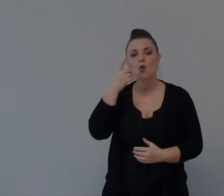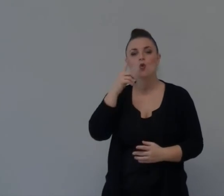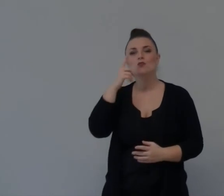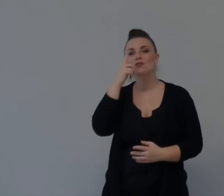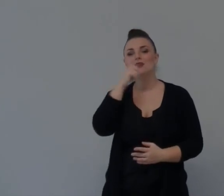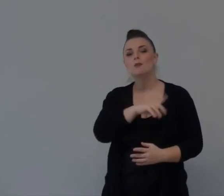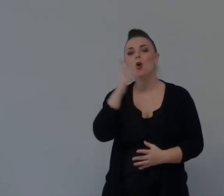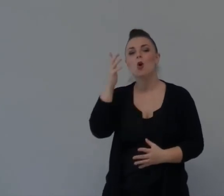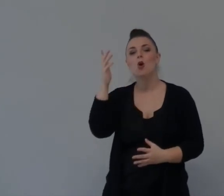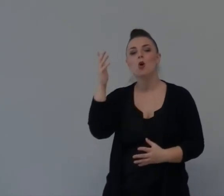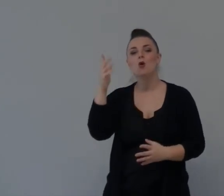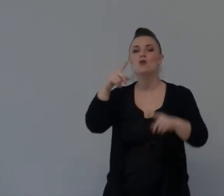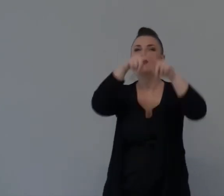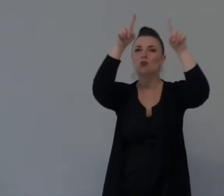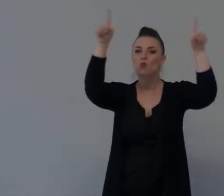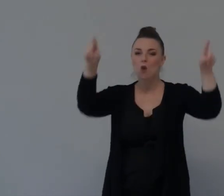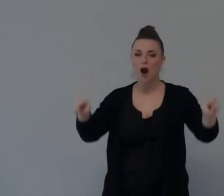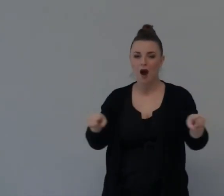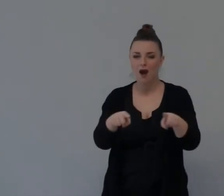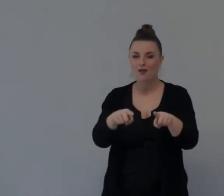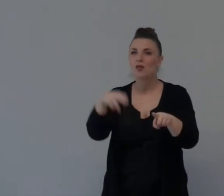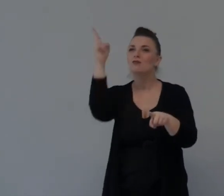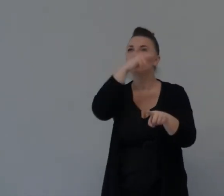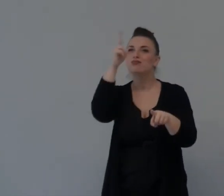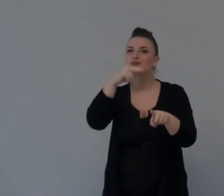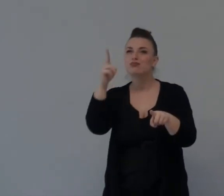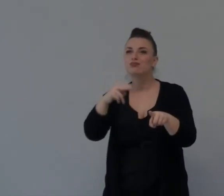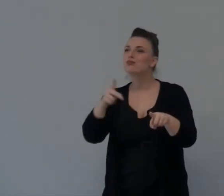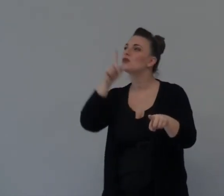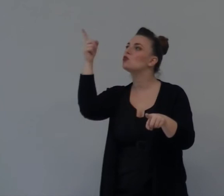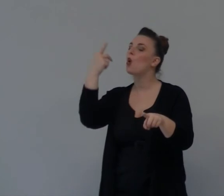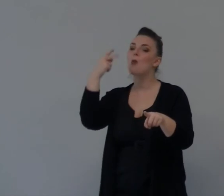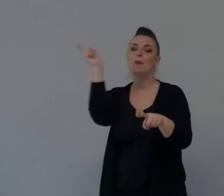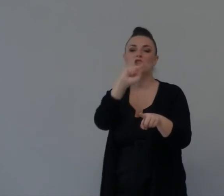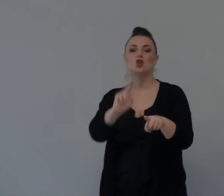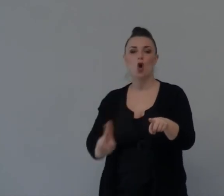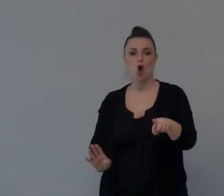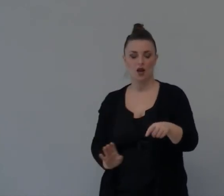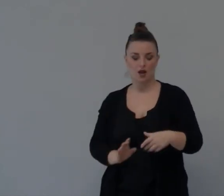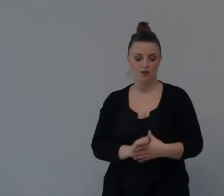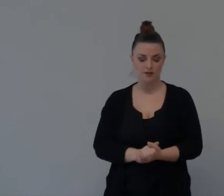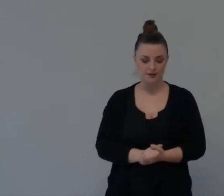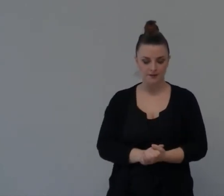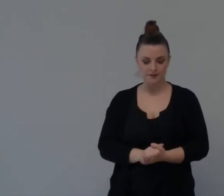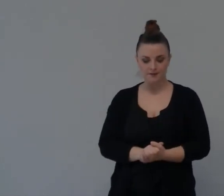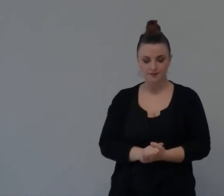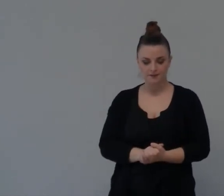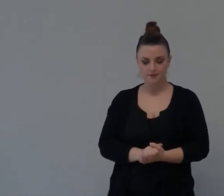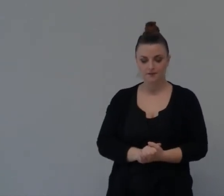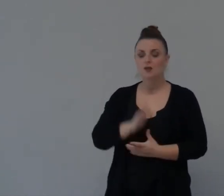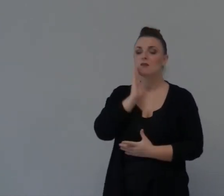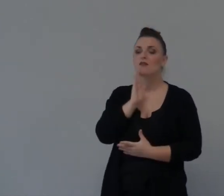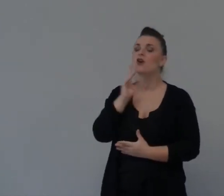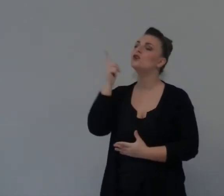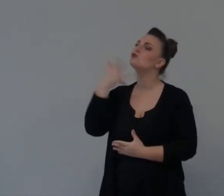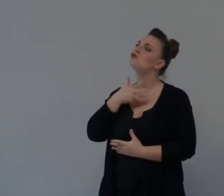Voglio Anche Elaborare Un Piano Io Prego Mi Metti Il Piano Per La